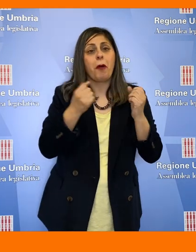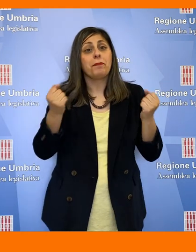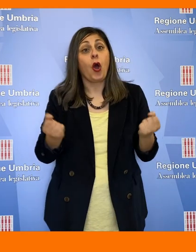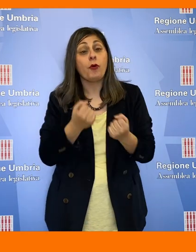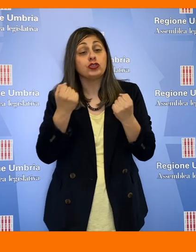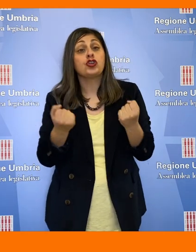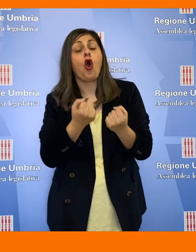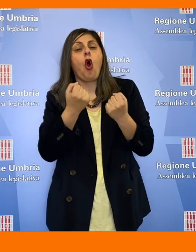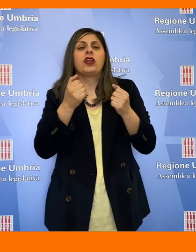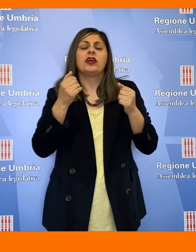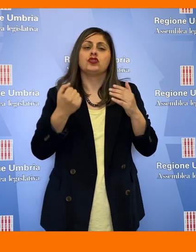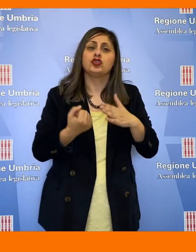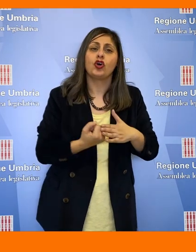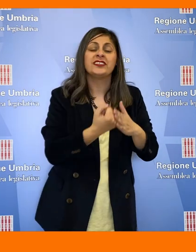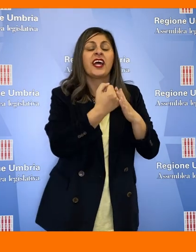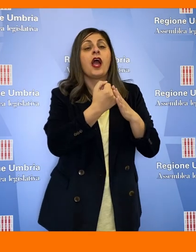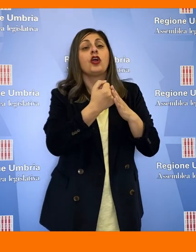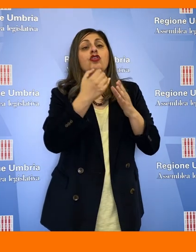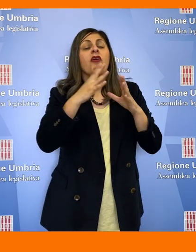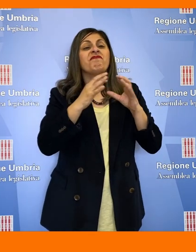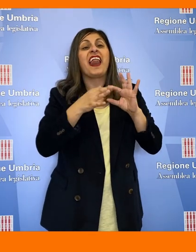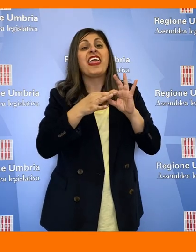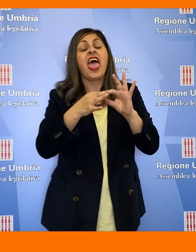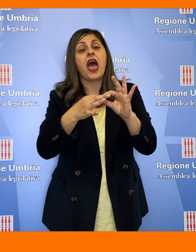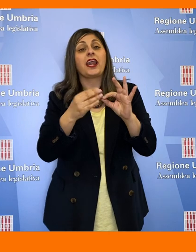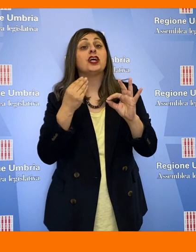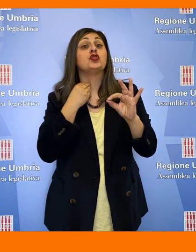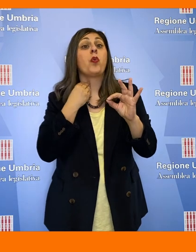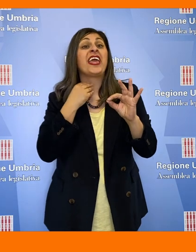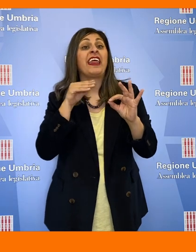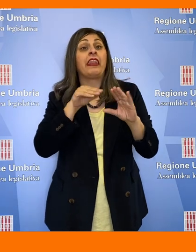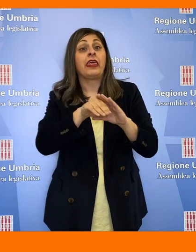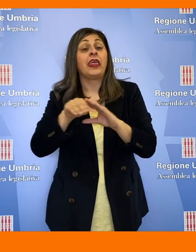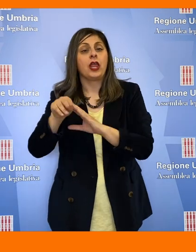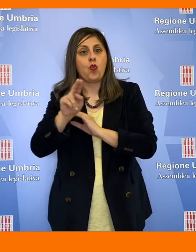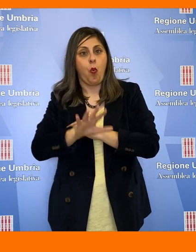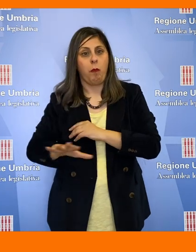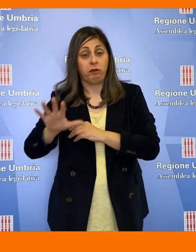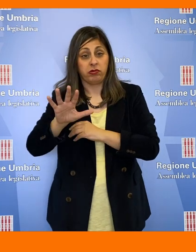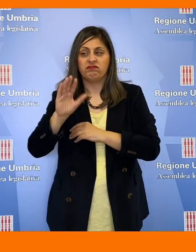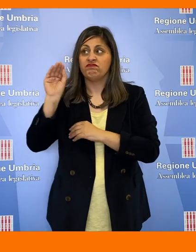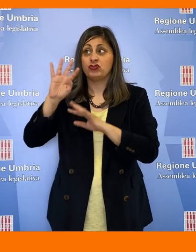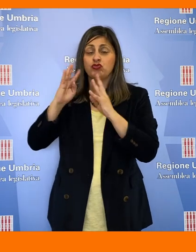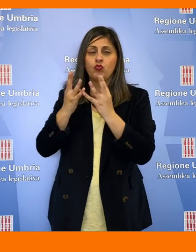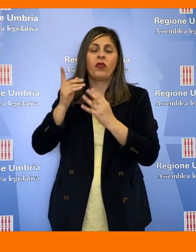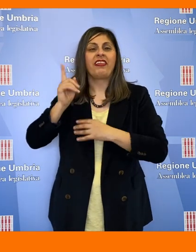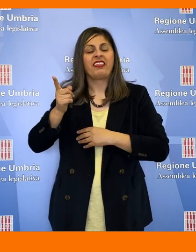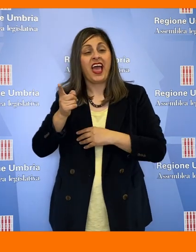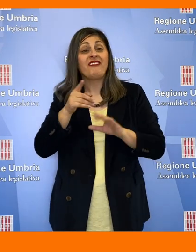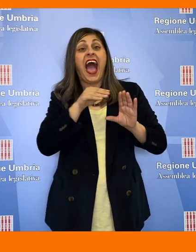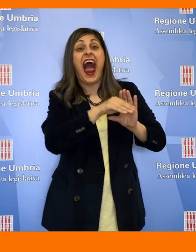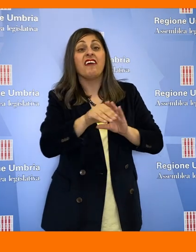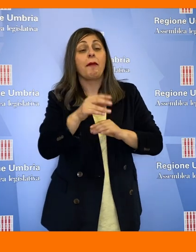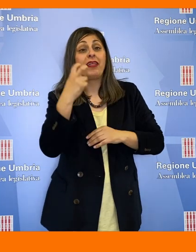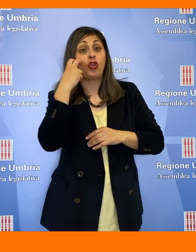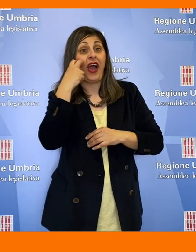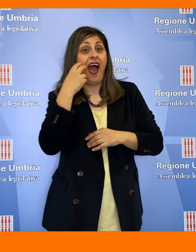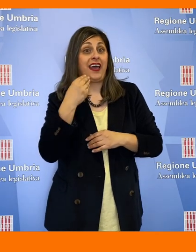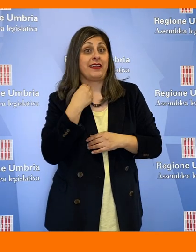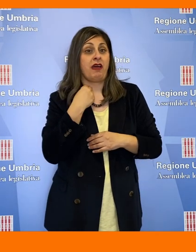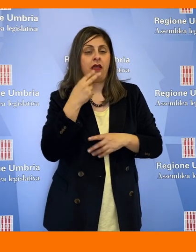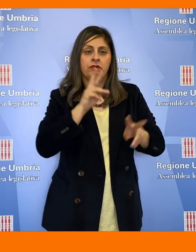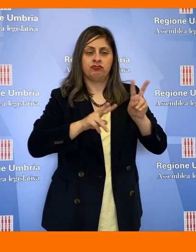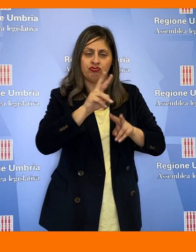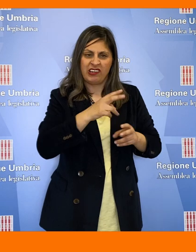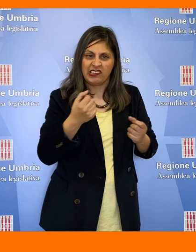sviluppo della filiera sui Nicola Umbra. Nello specifico si impegna la Giunta a prevedere forme di sostegno per gli allevamenti di carne